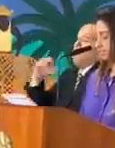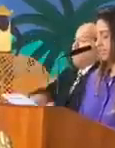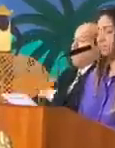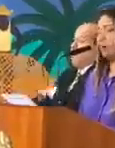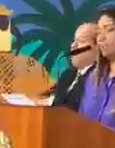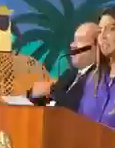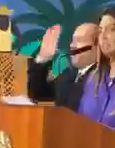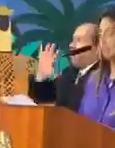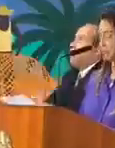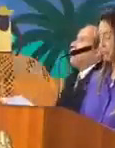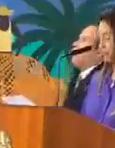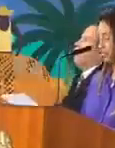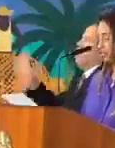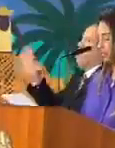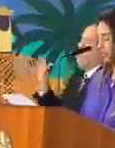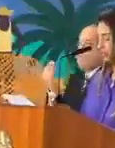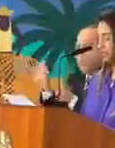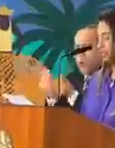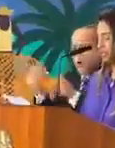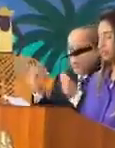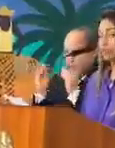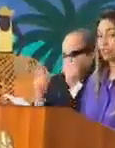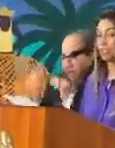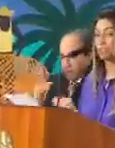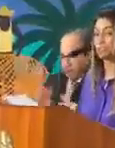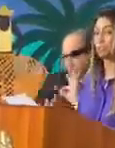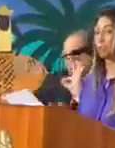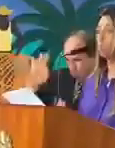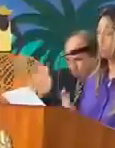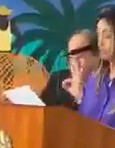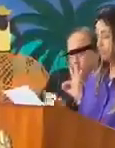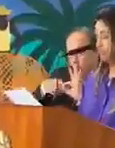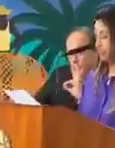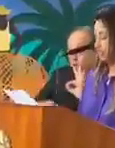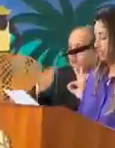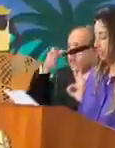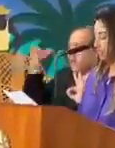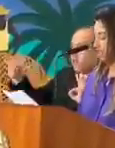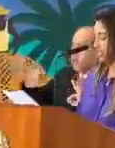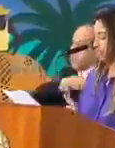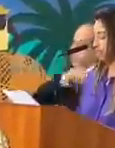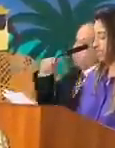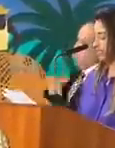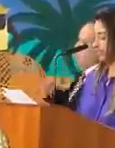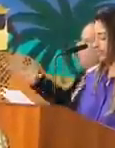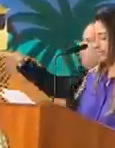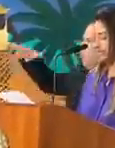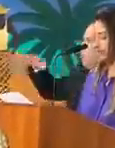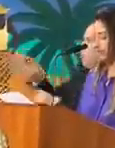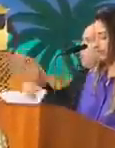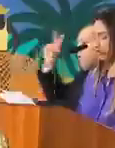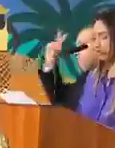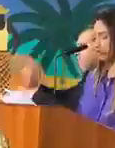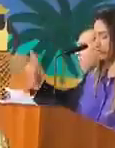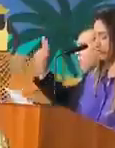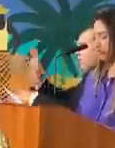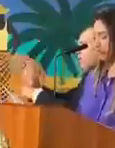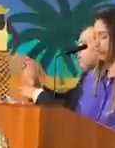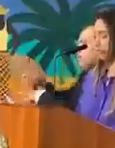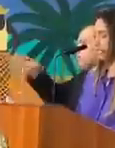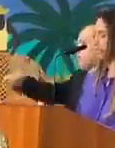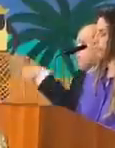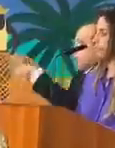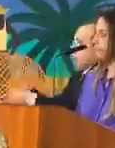da forma que ele foi construído, é um projeto de interesse público e que protege a população perante os órgãos de